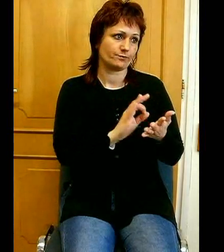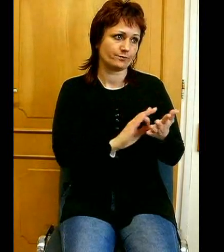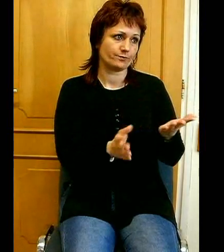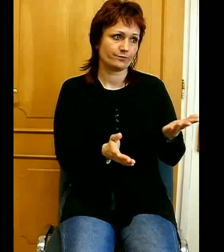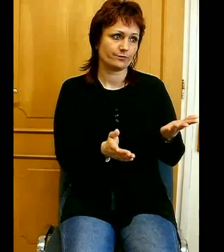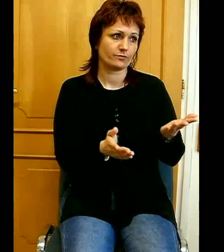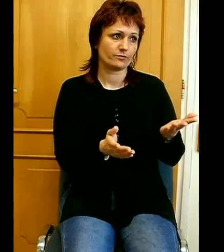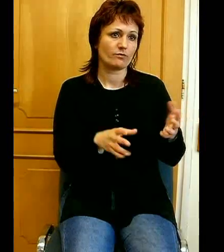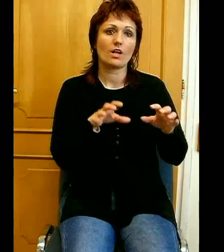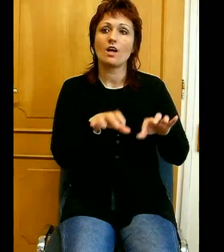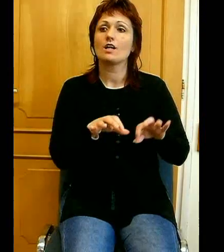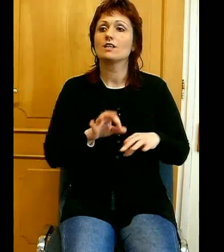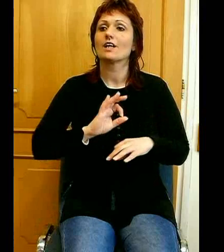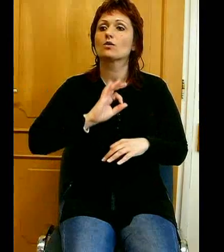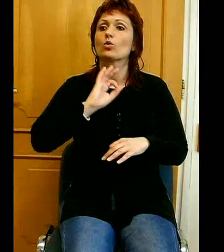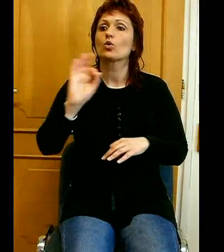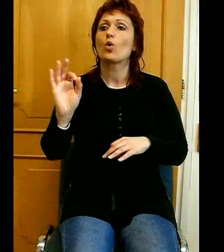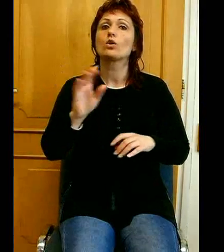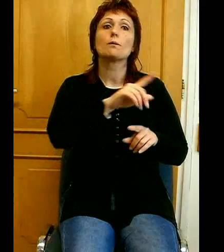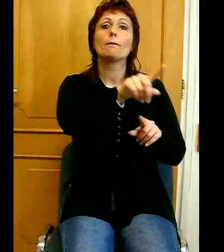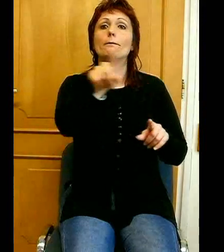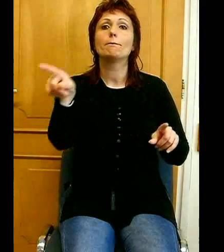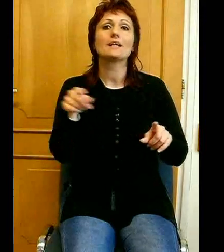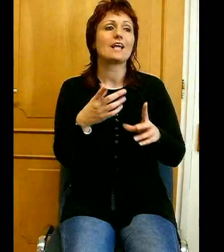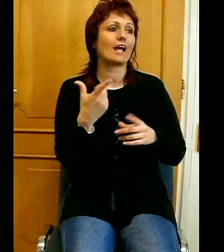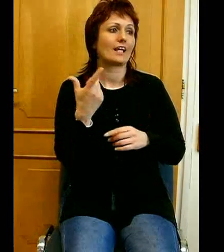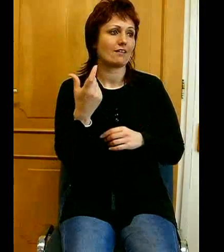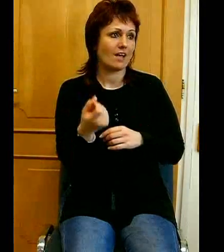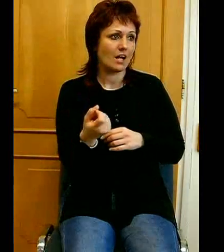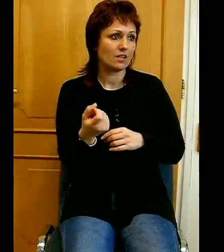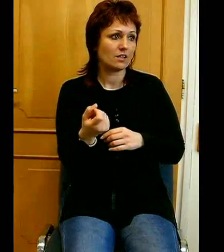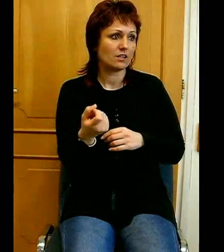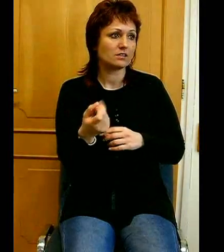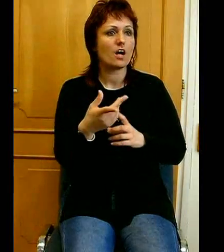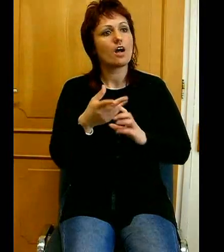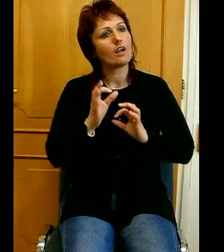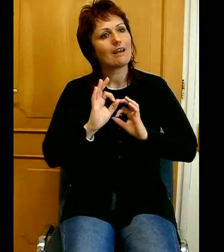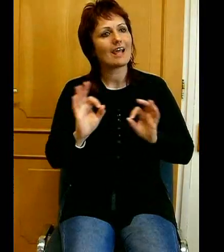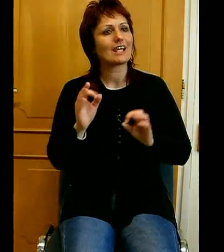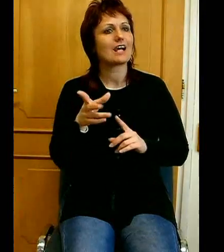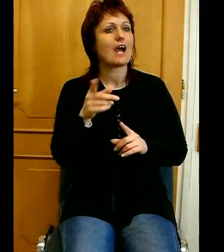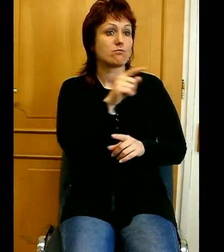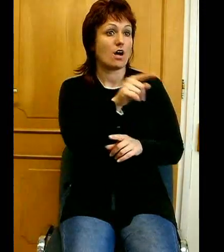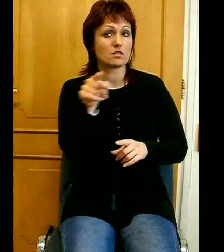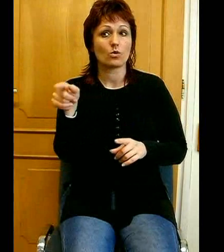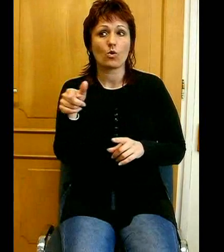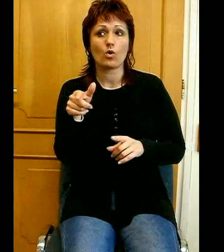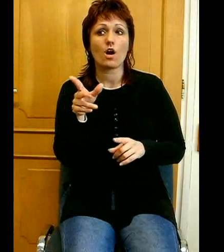Tegyünk jót mindenkivel, leginkább pedig azokkal, akik testvéreink a hídben.